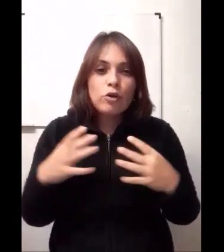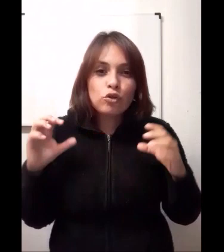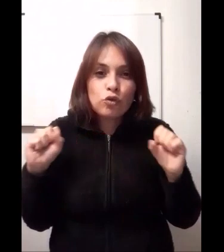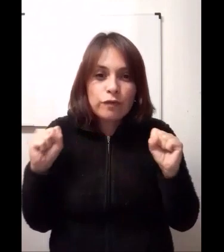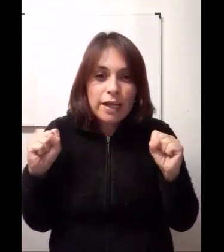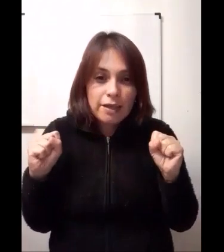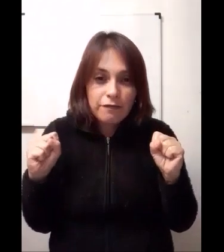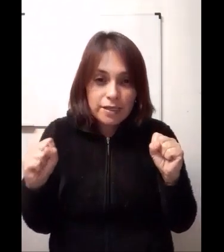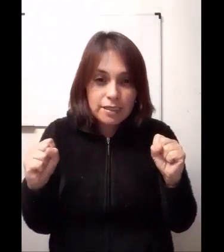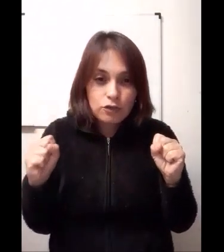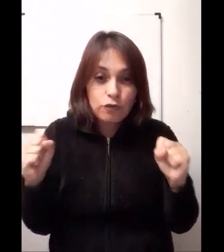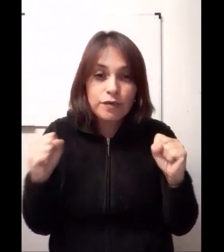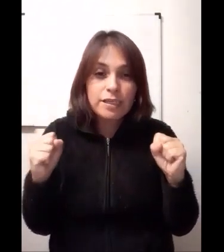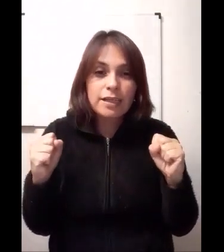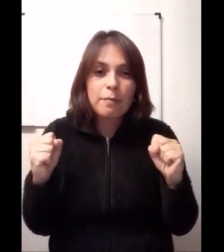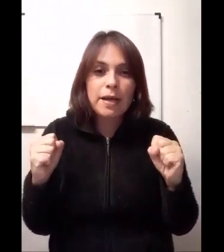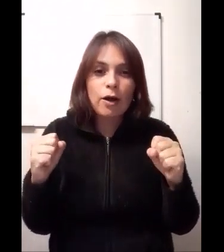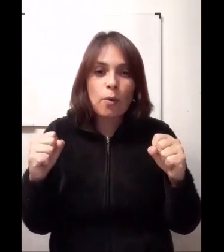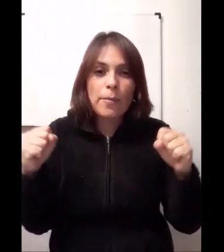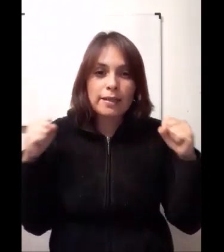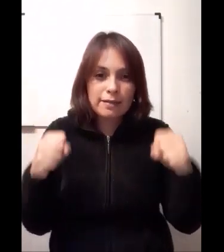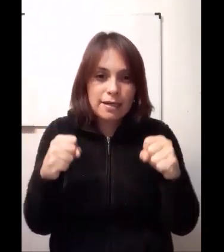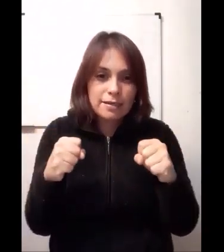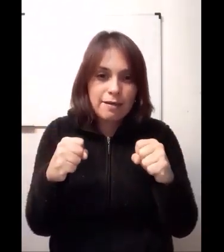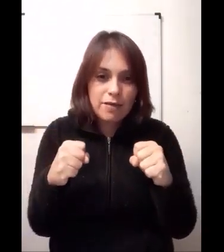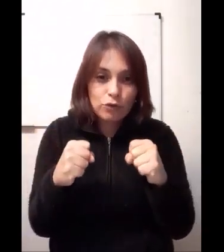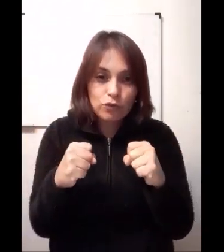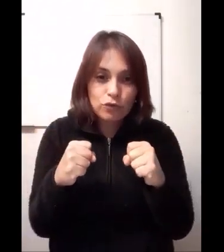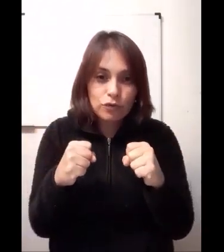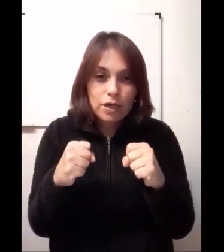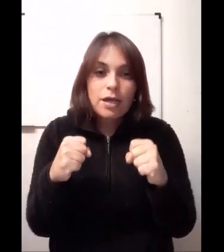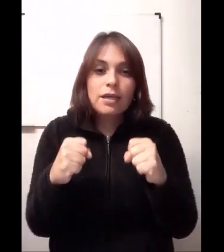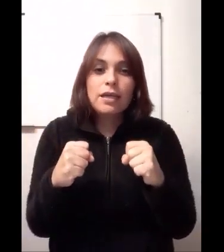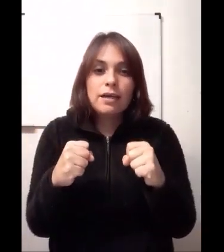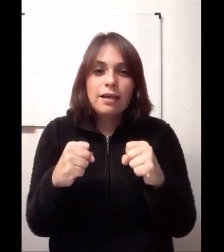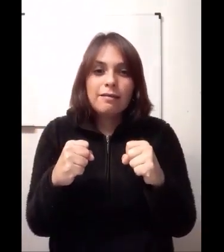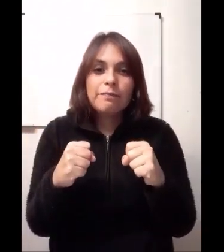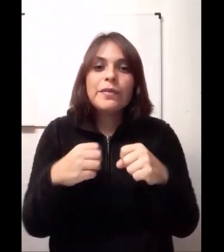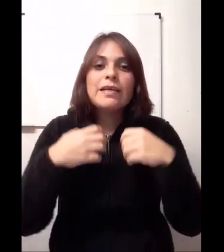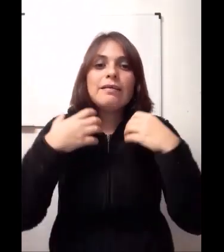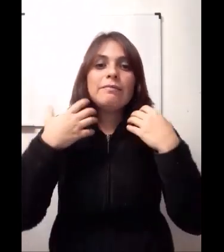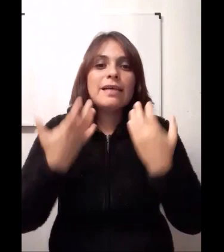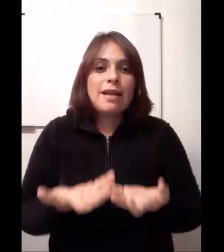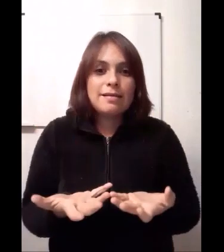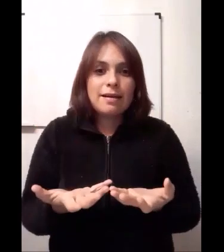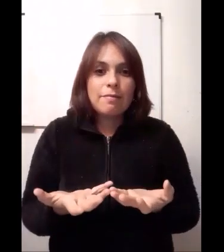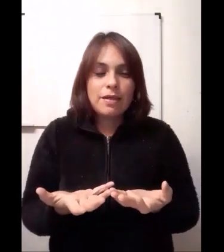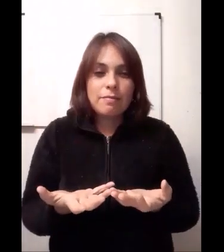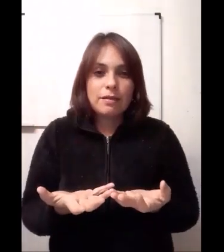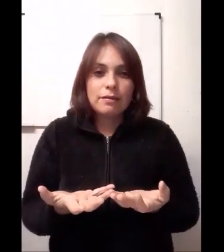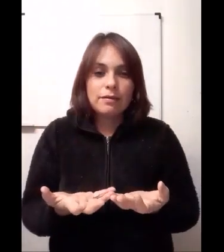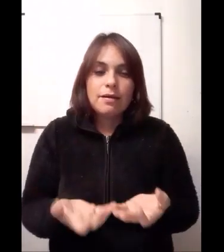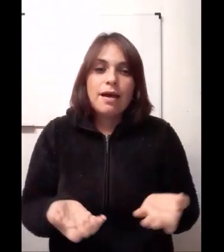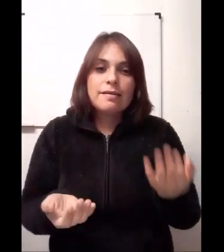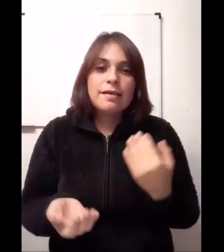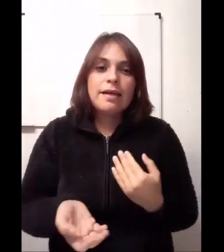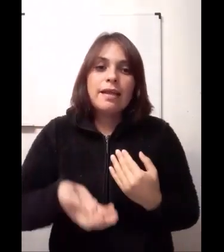no tuvo las defensas suficientes para combatir ese virus y sanarse rápidamente. Así que él